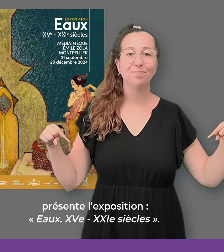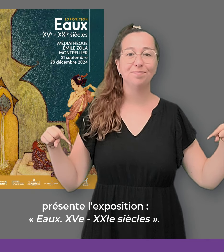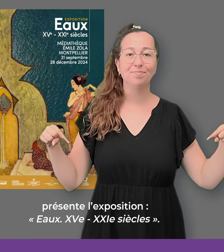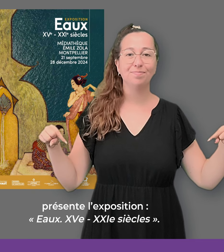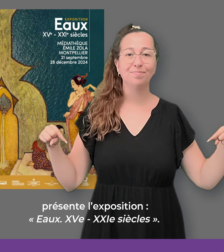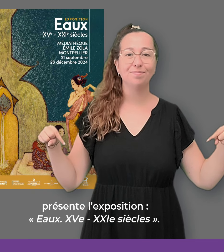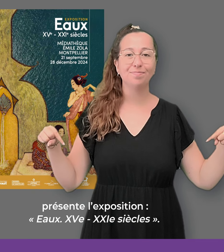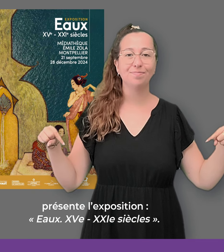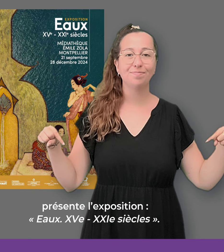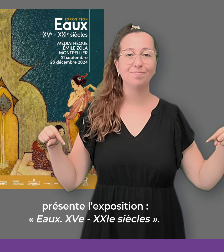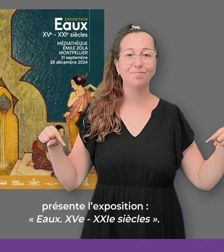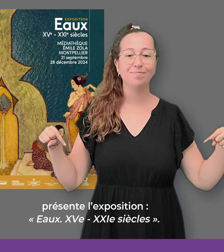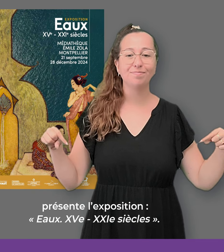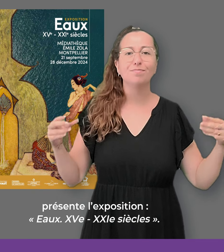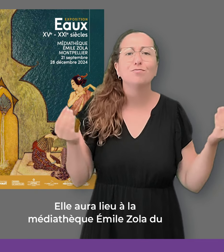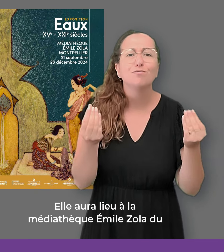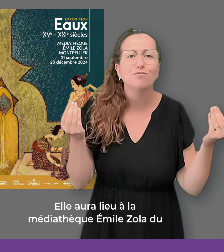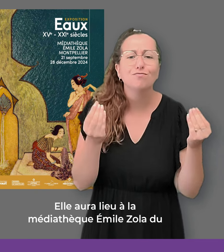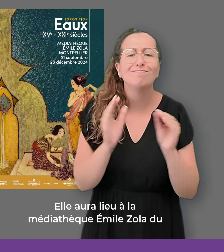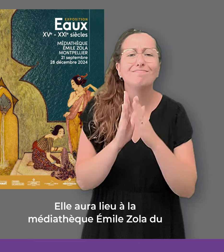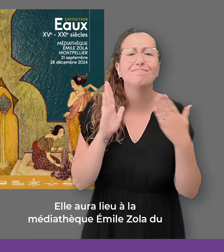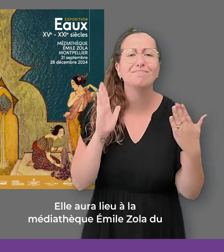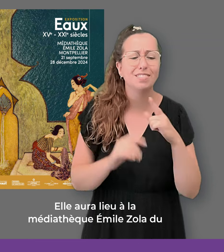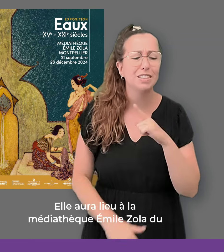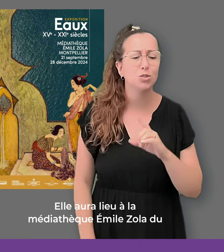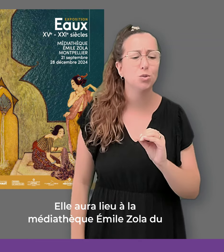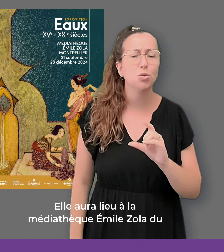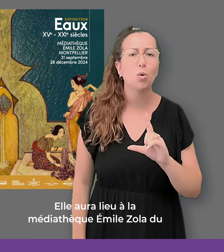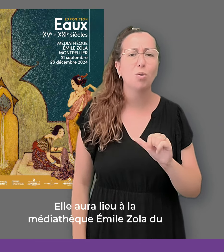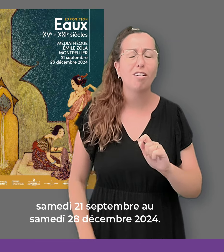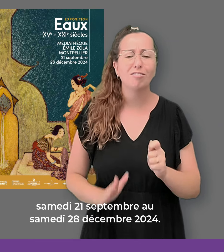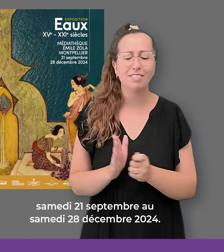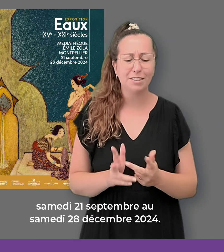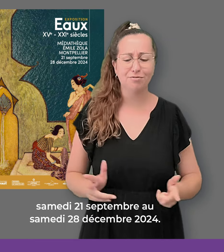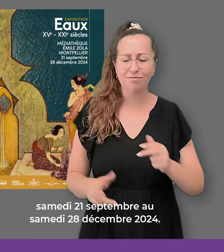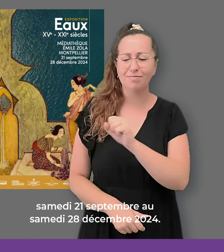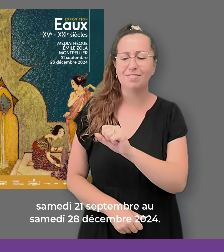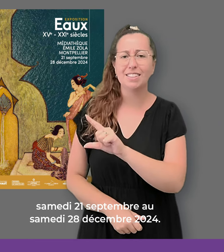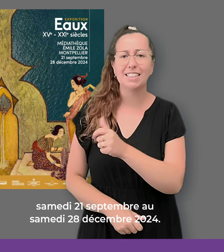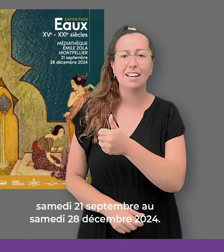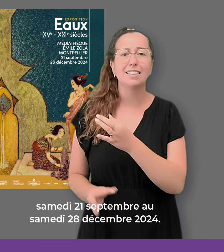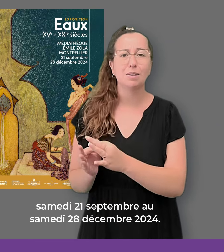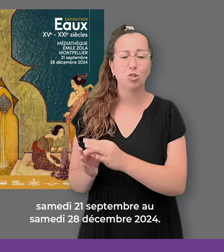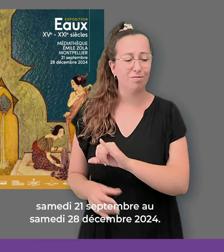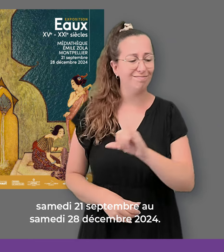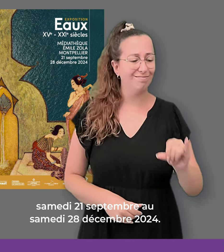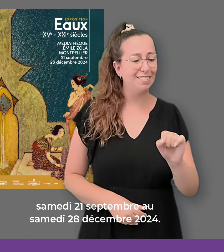15e au 21e siècle. Elle aura lieu à la médiathèque Émile Zola du samedi 21 septembre au samedi 28 décembre